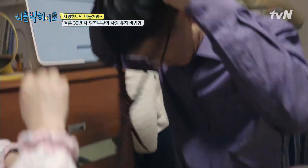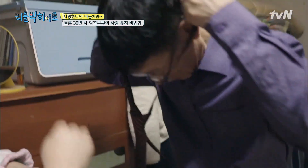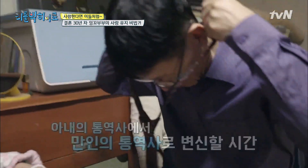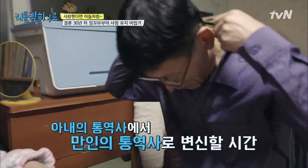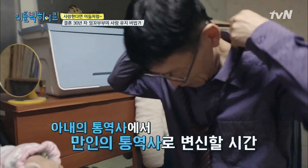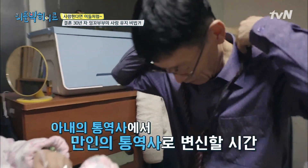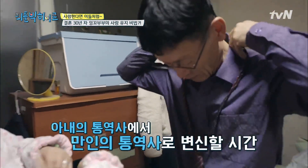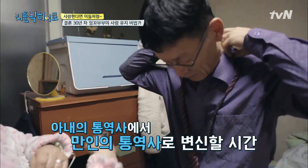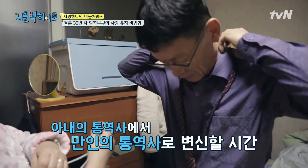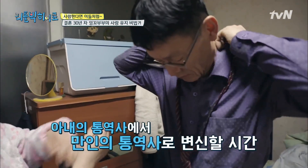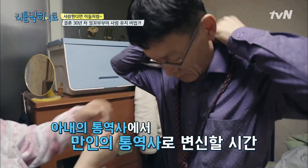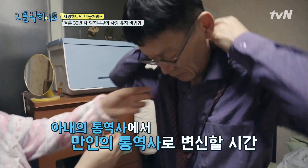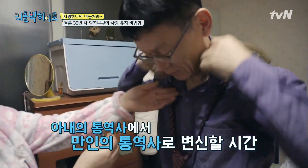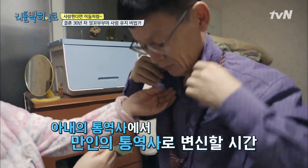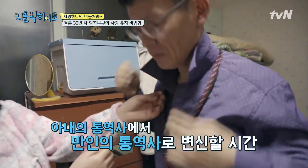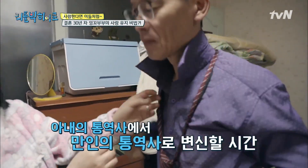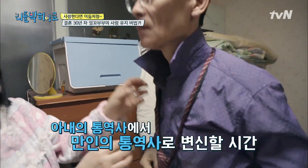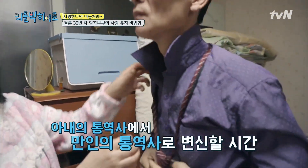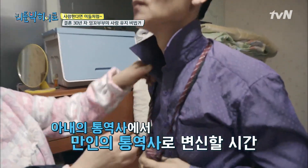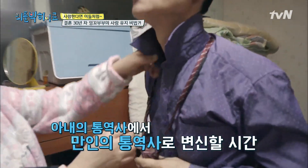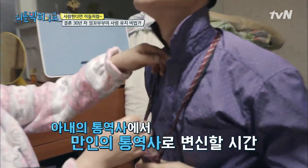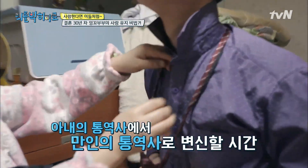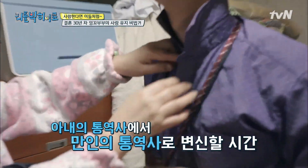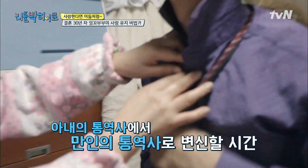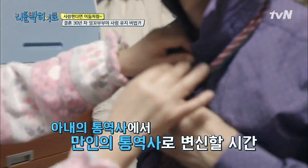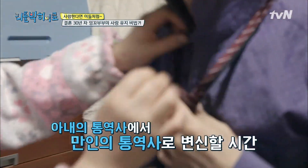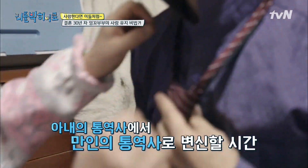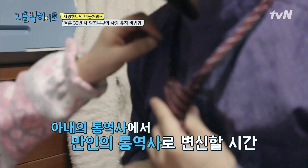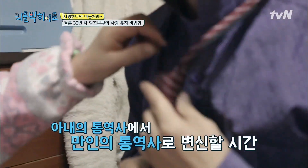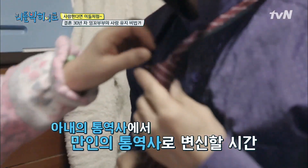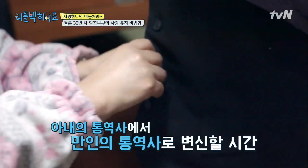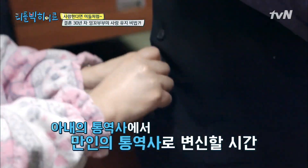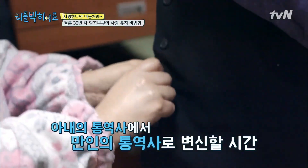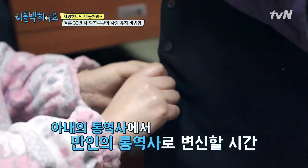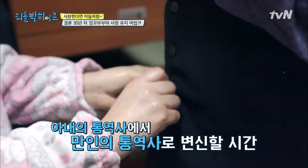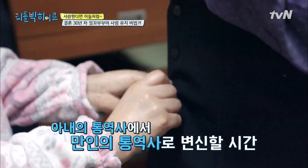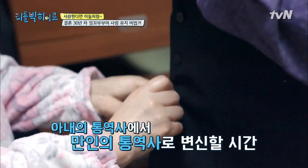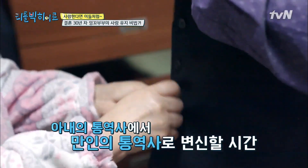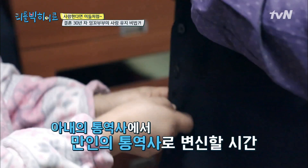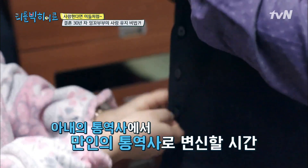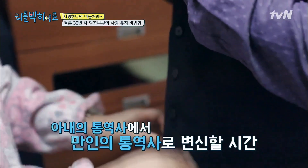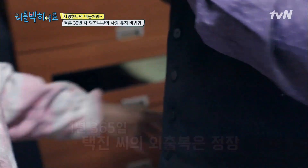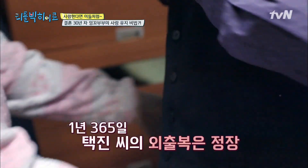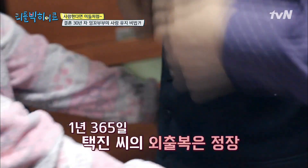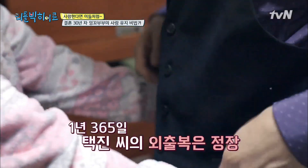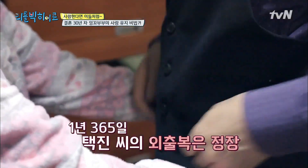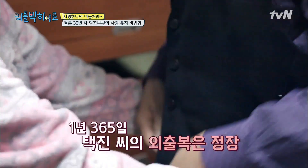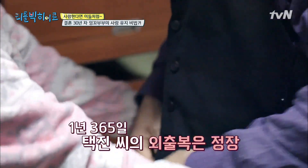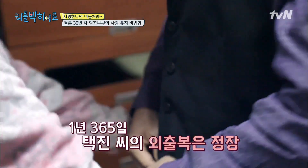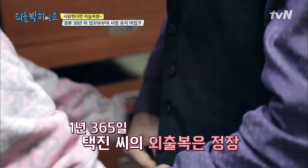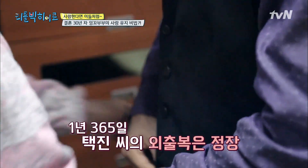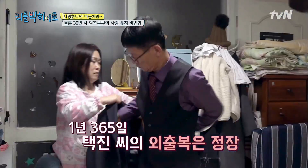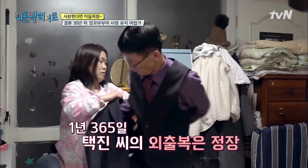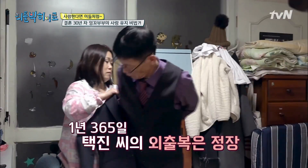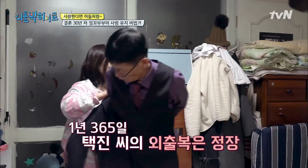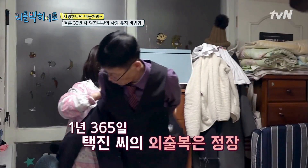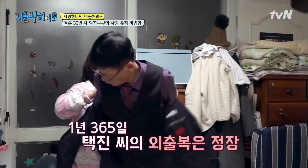식사가 끝난 뒤 출근 준비를 서두르는 택진 씨. 수어 통역사라는 직업을 택한 뒤로 외출복은